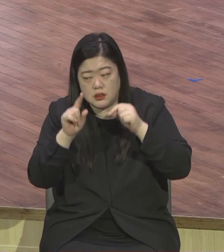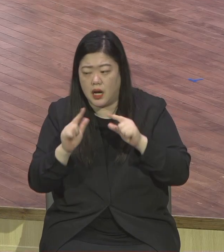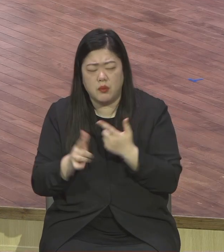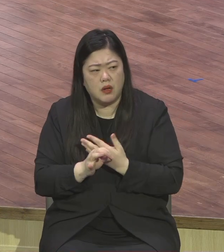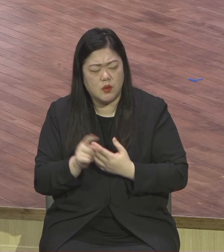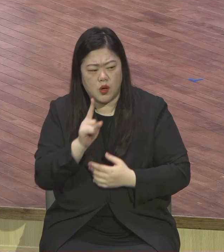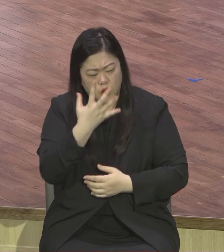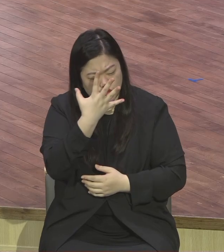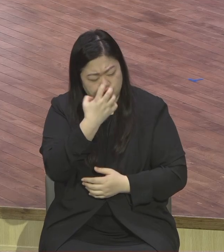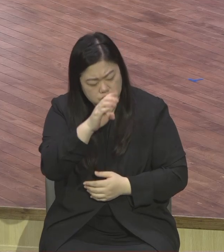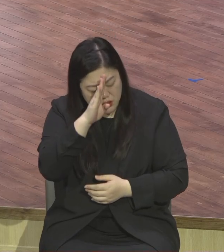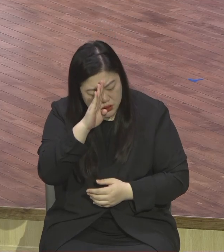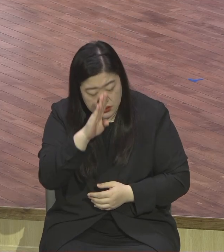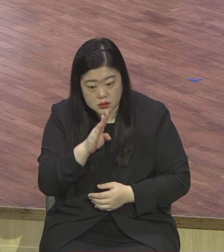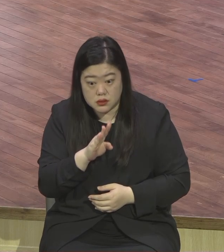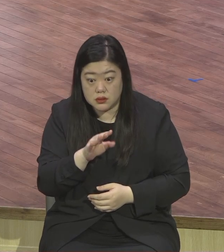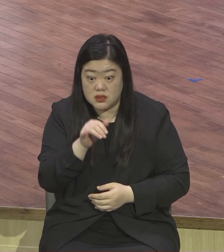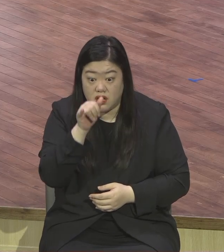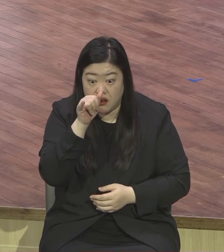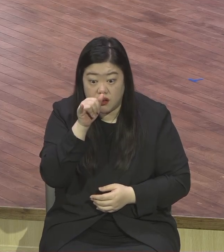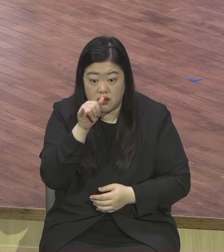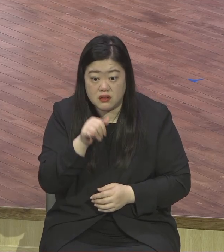주님만 바라보세요. 주만 바라봐.